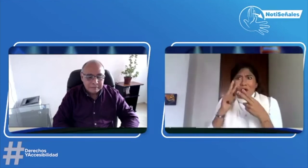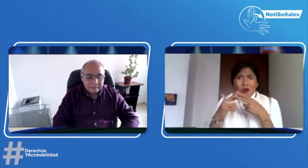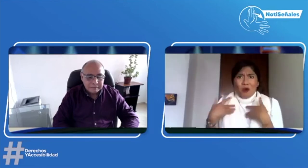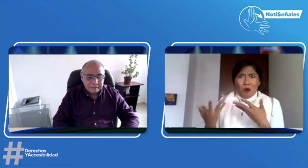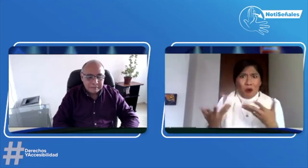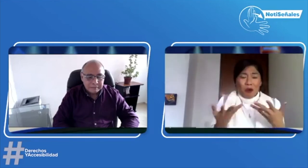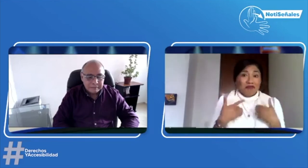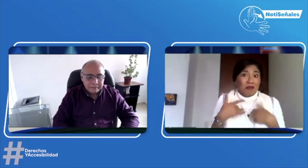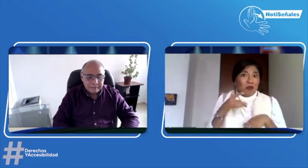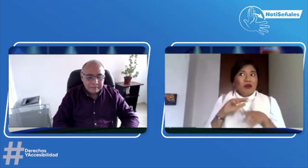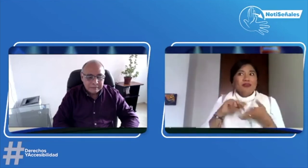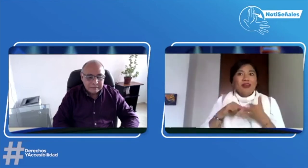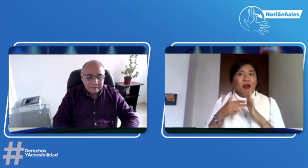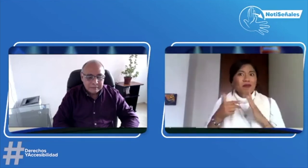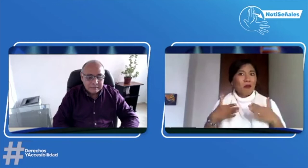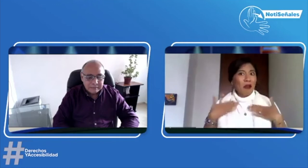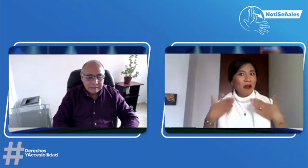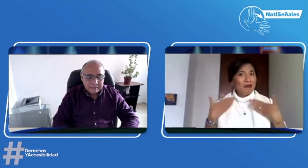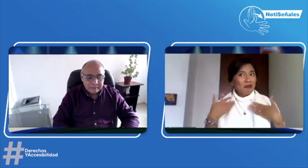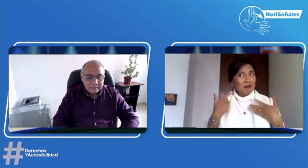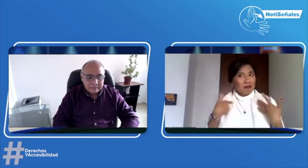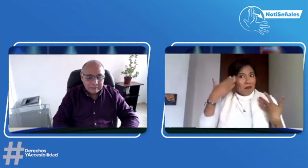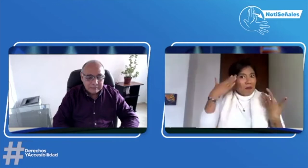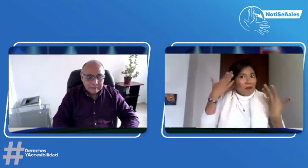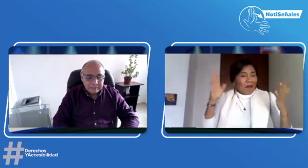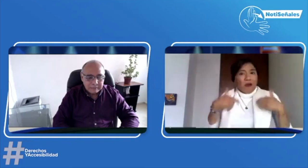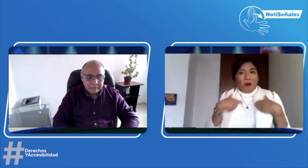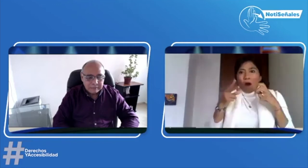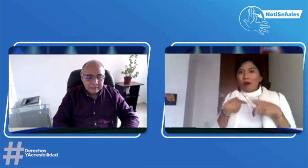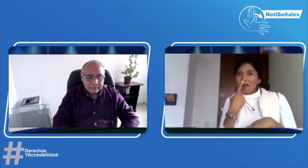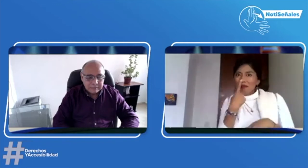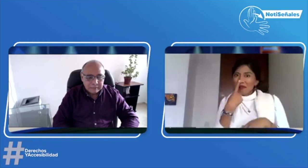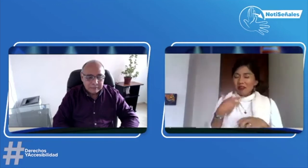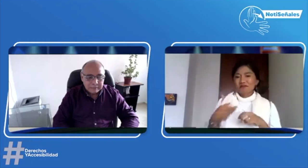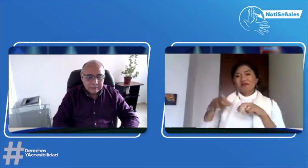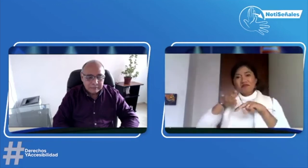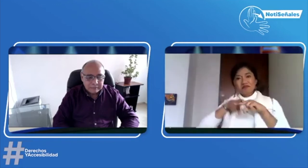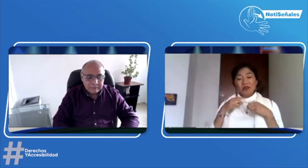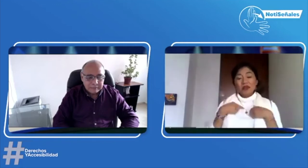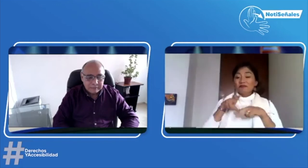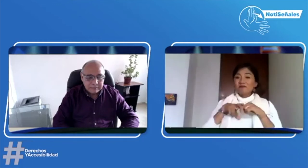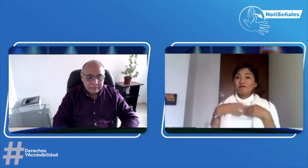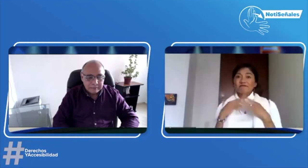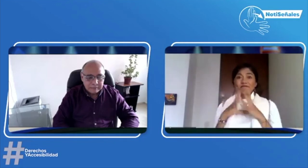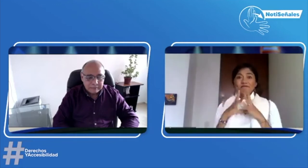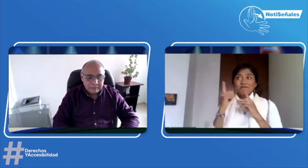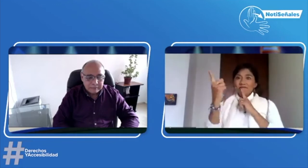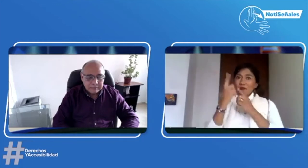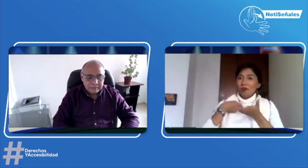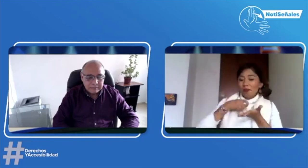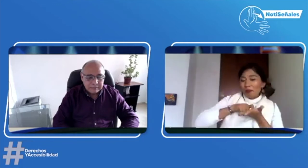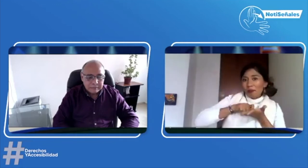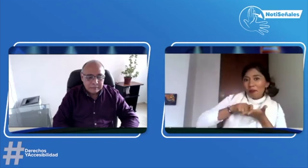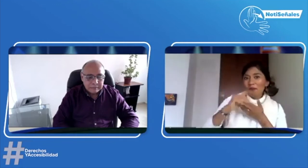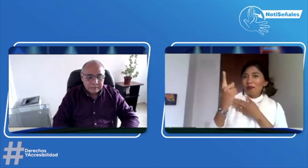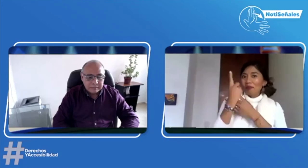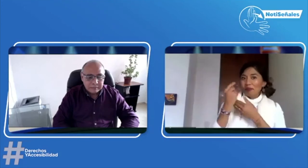Yo no tenía ni idea cómo era el proceso, pero, pues, por decirlo así, yo estaba contenta, quería conocer la situación, quería tener esa